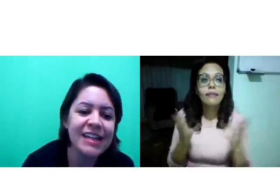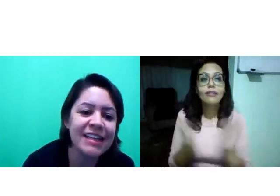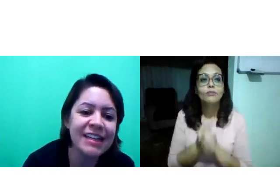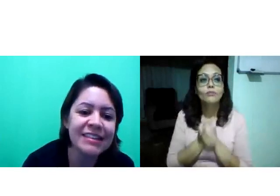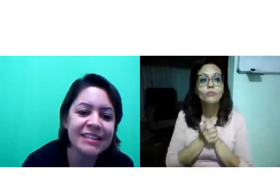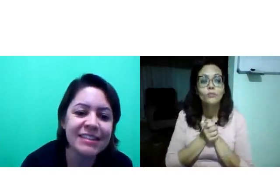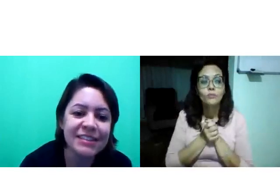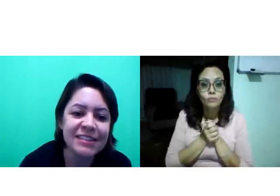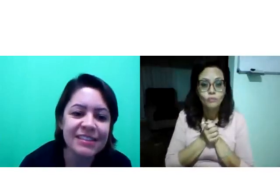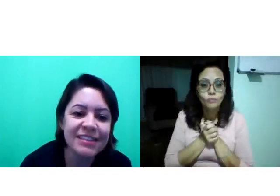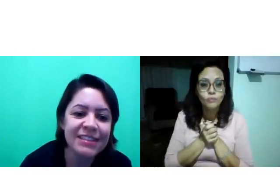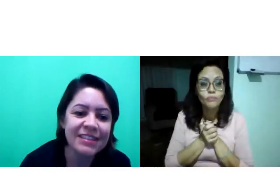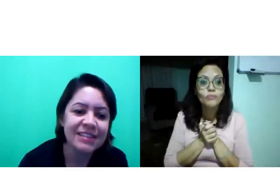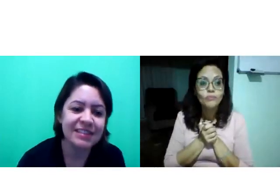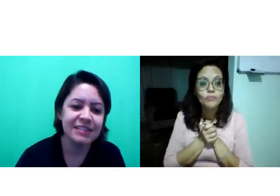Cadê? Cadê?